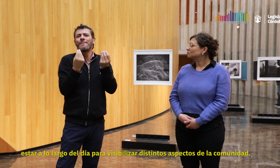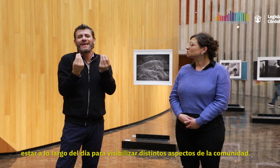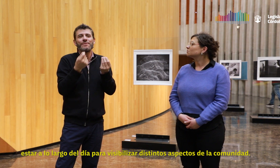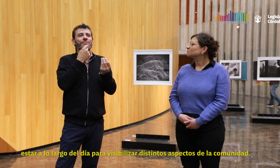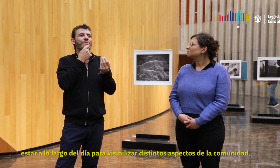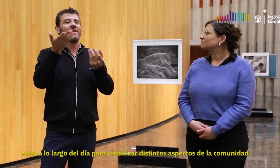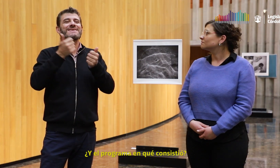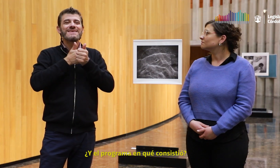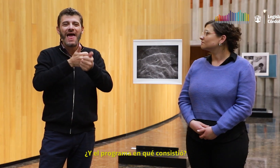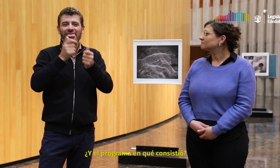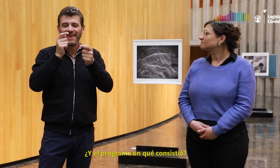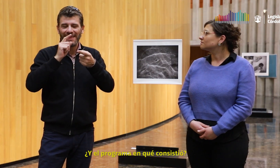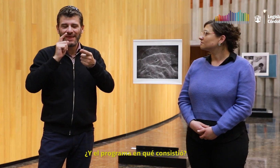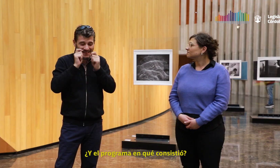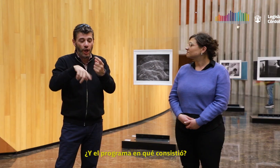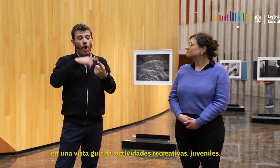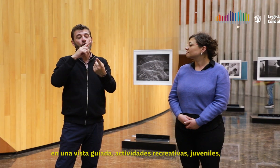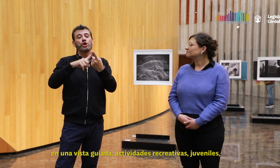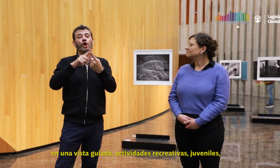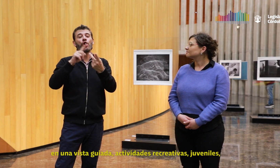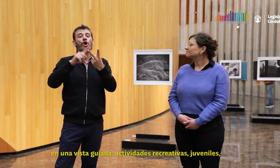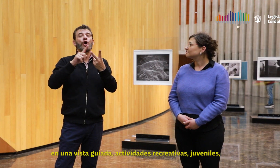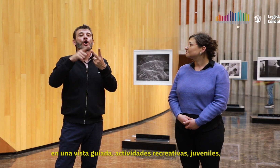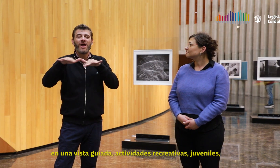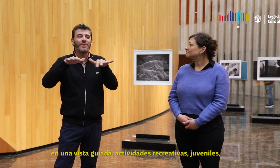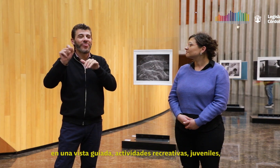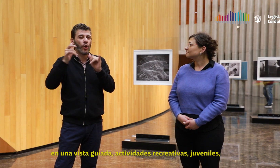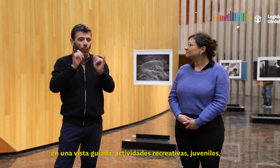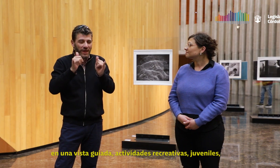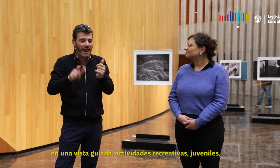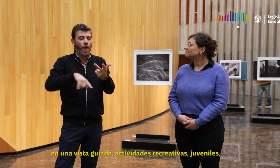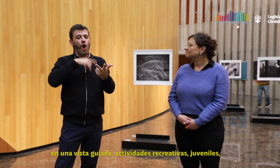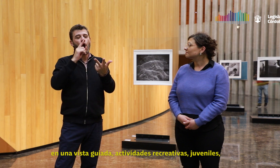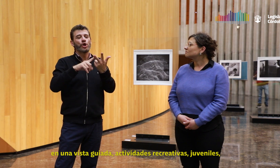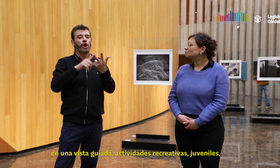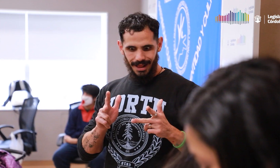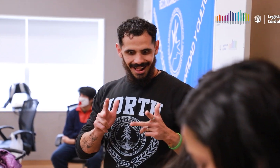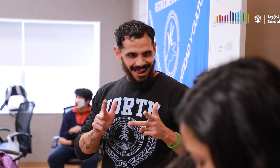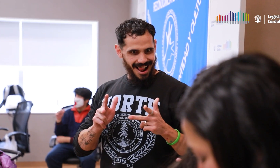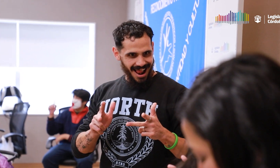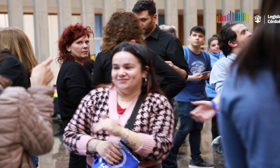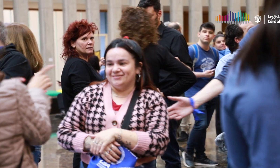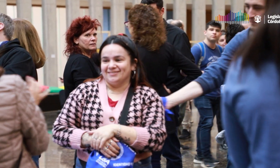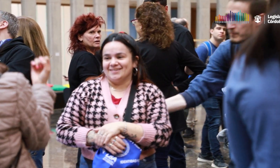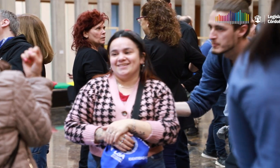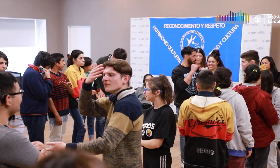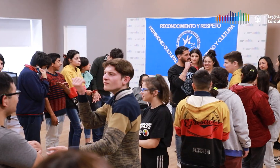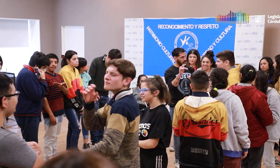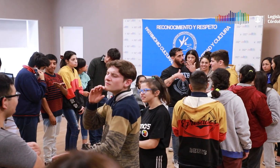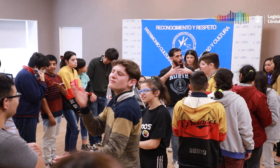aspectos de la comunidad. ¿El programa qué consistió? En una visita guiada, en diferentes actividades recreativas, juveniles.